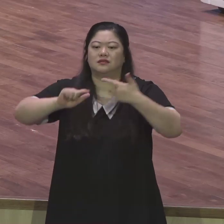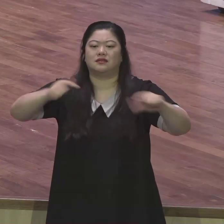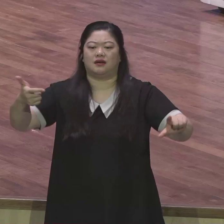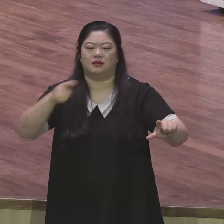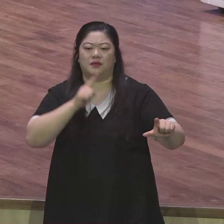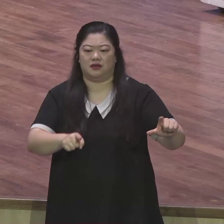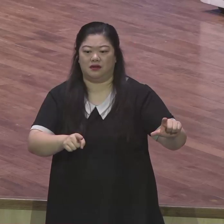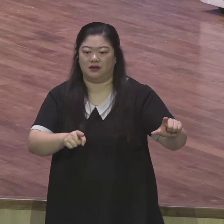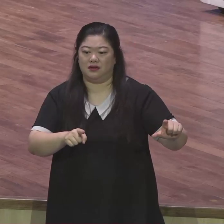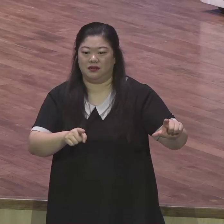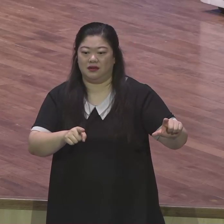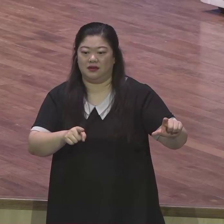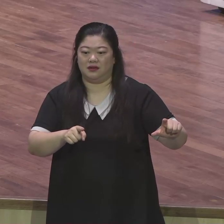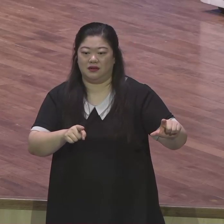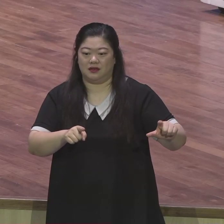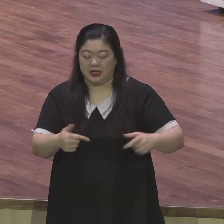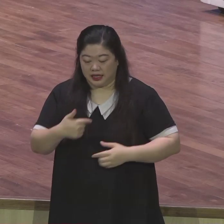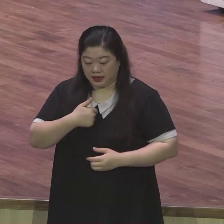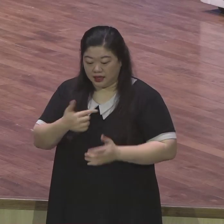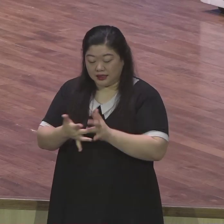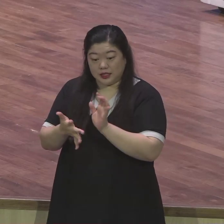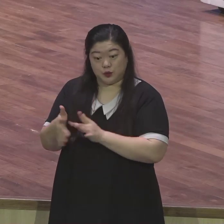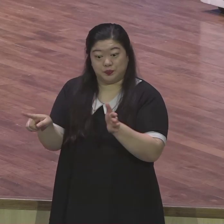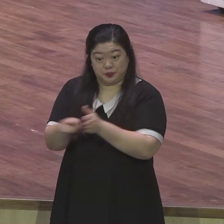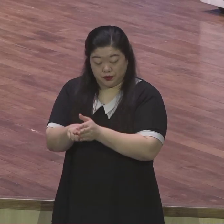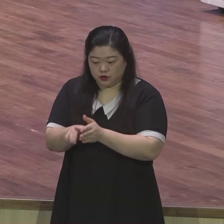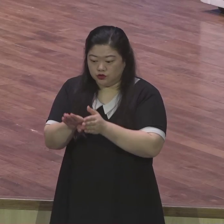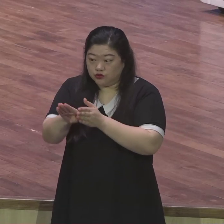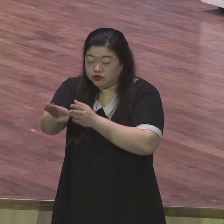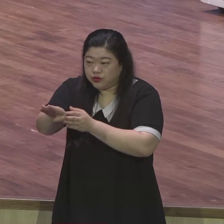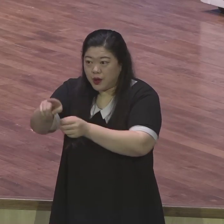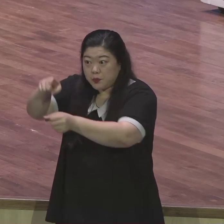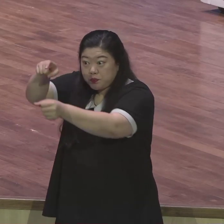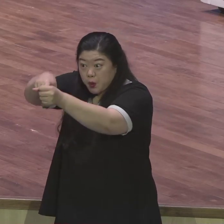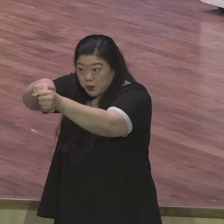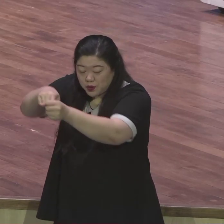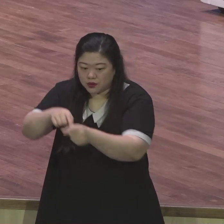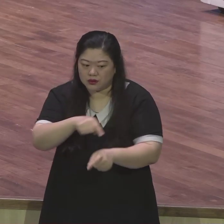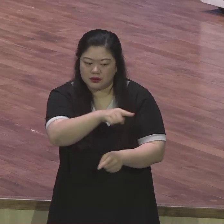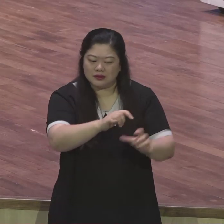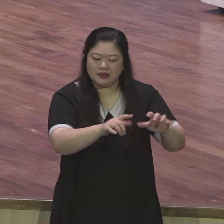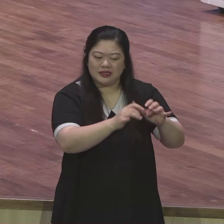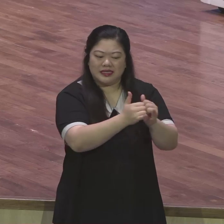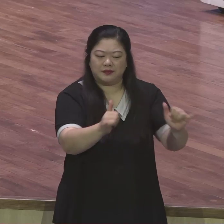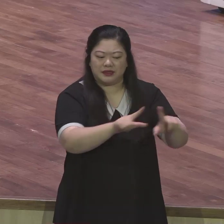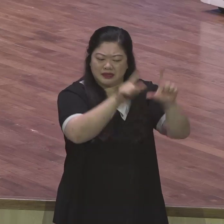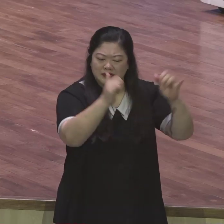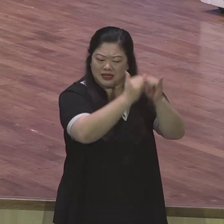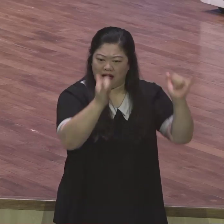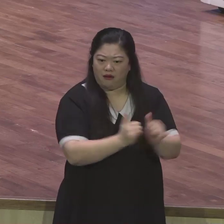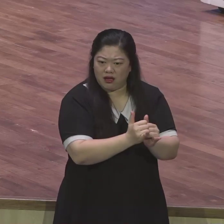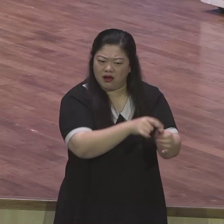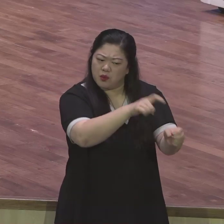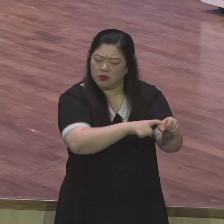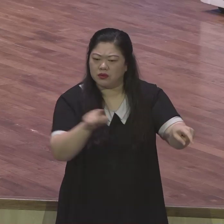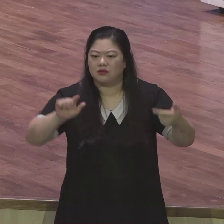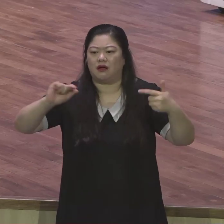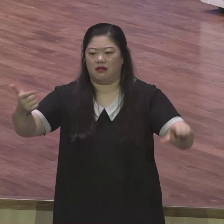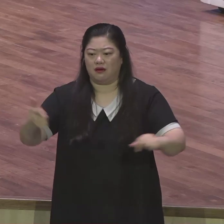사는 삶, 예수 믿는 우리가 사는 삶을 보고 신앙생활이라고 합니다 종교생활이라고 하지 않고 신앙생활이라고 해요